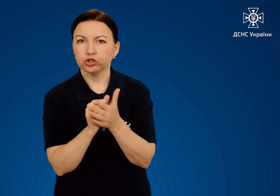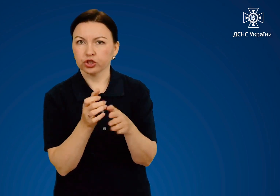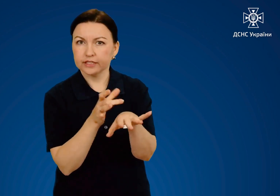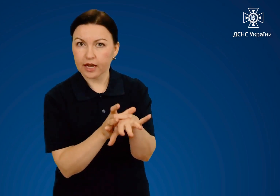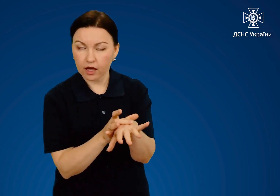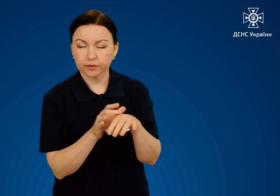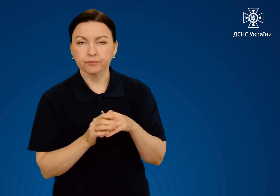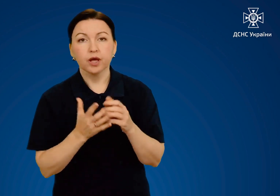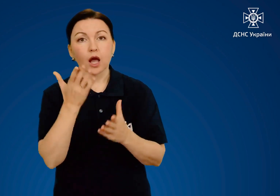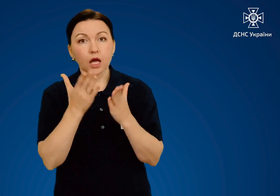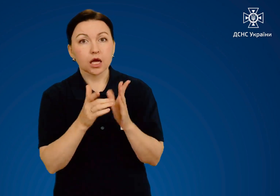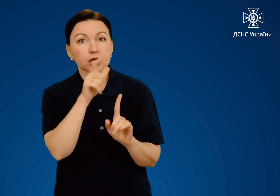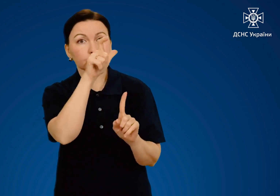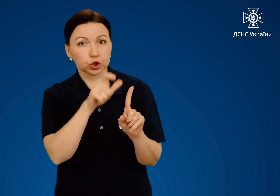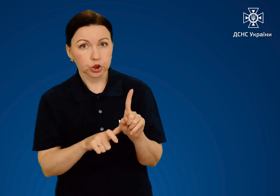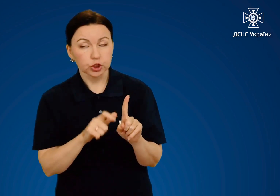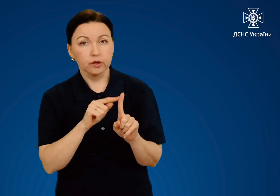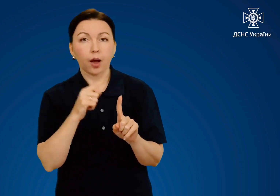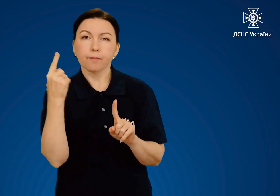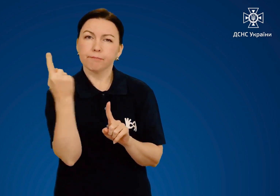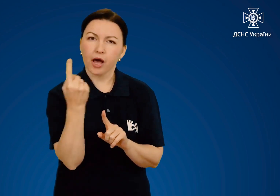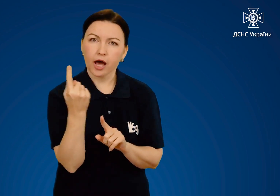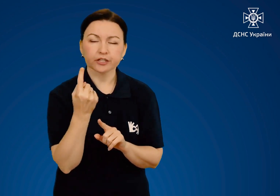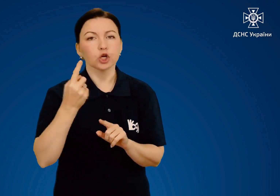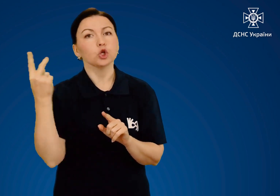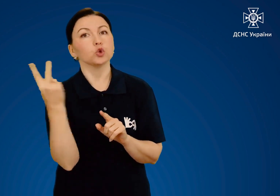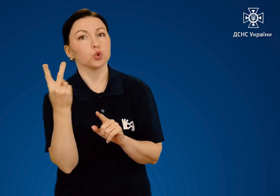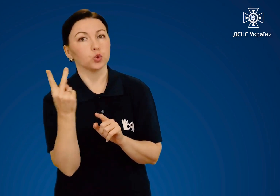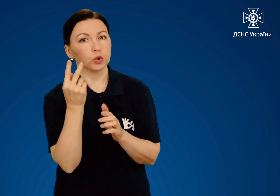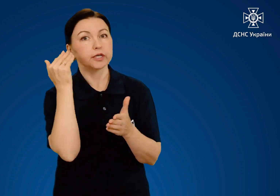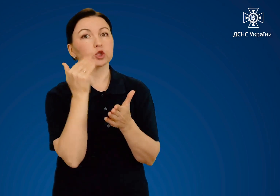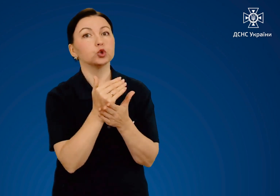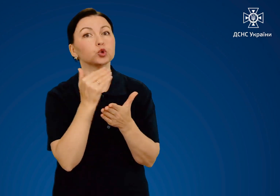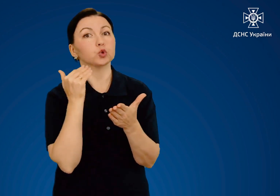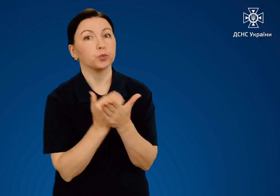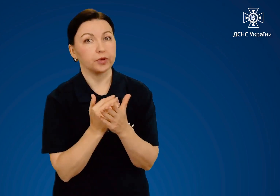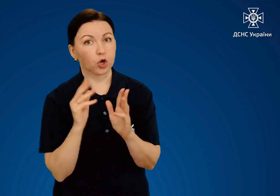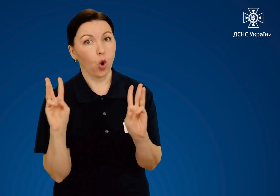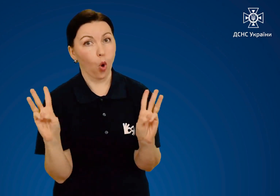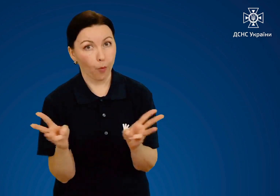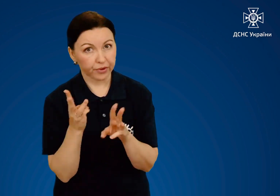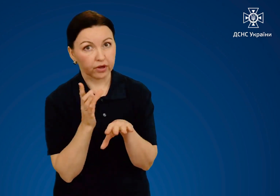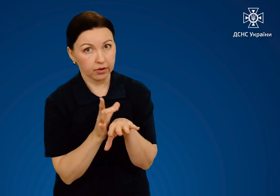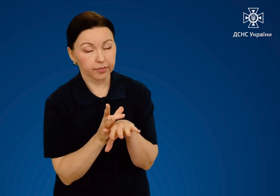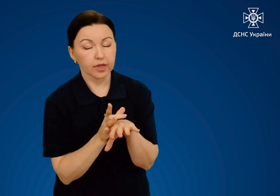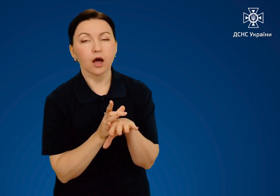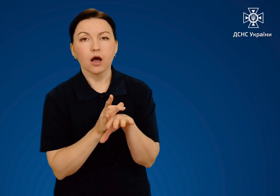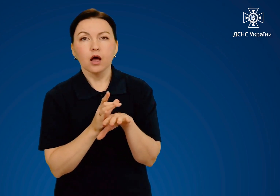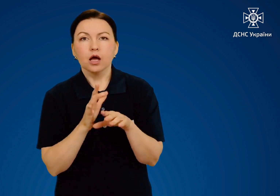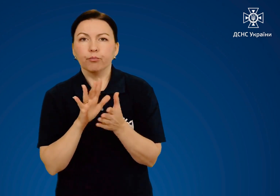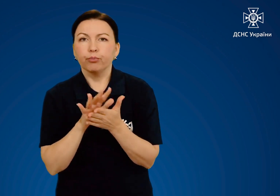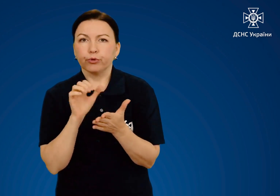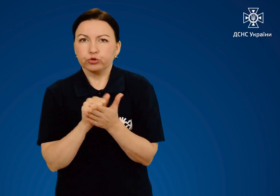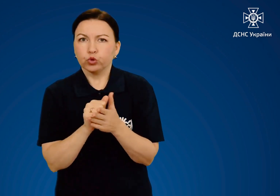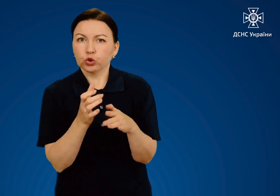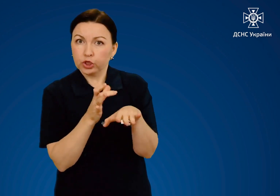Якщо у потерпілого опік першого або другого ступеню ушкоджену ділянку